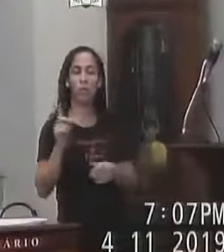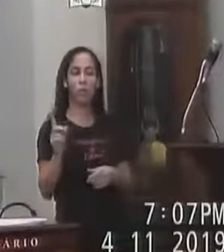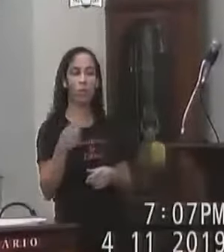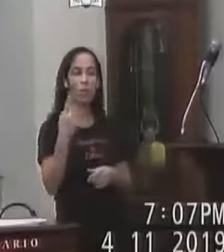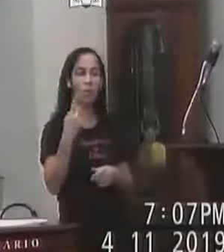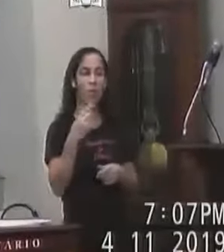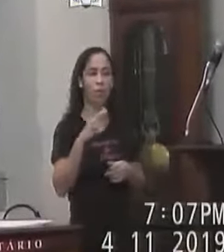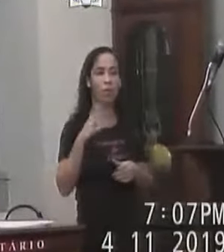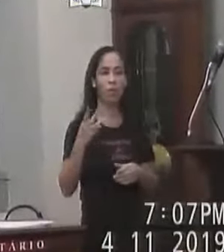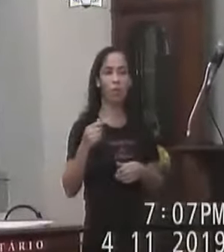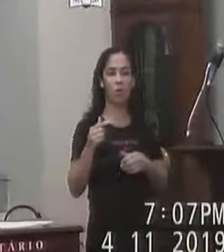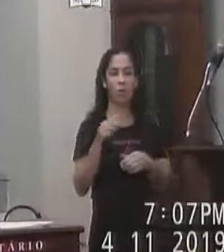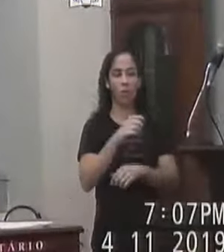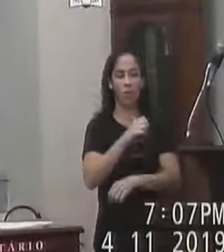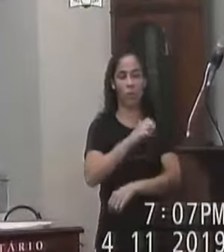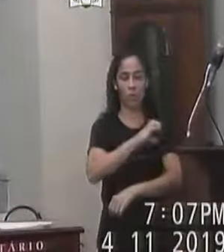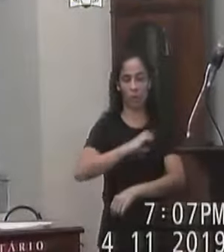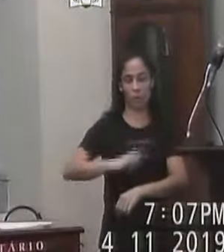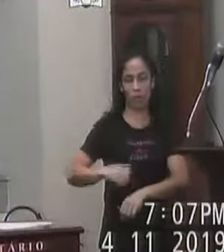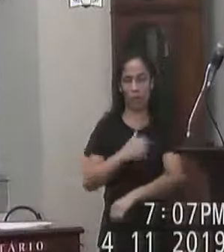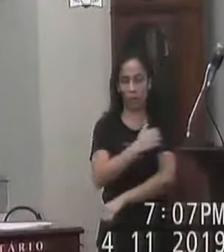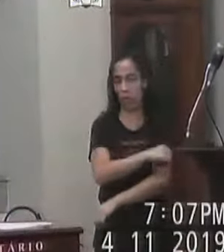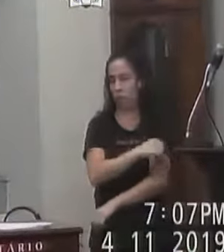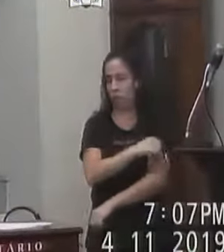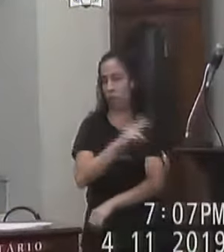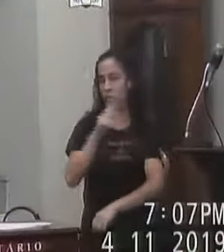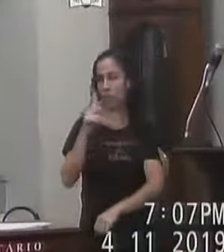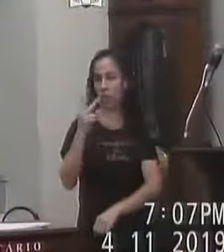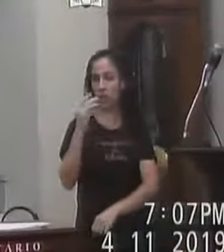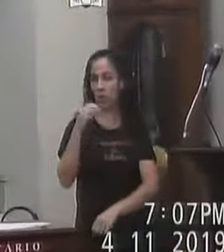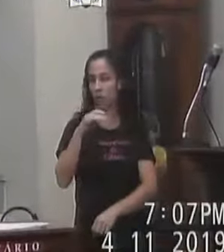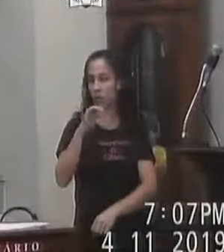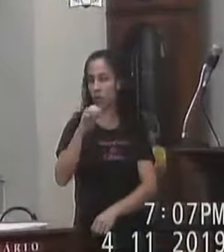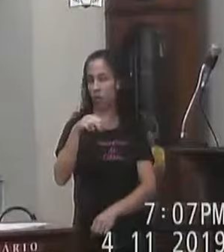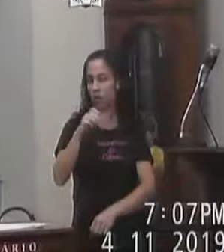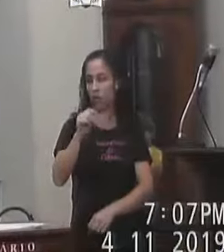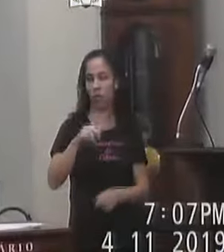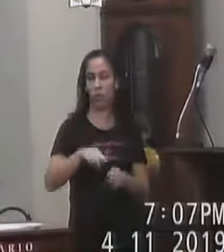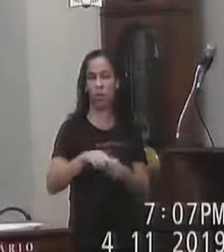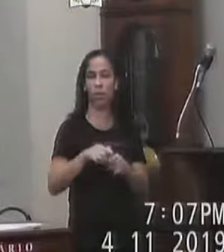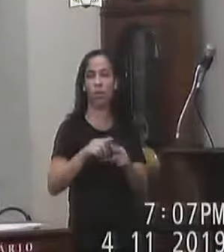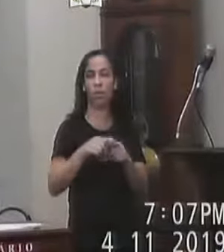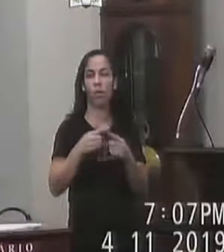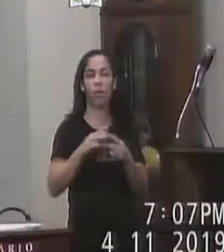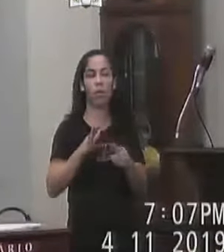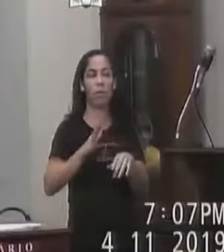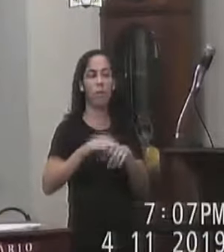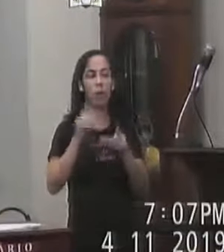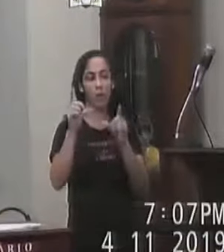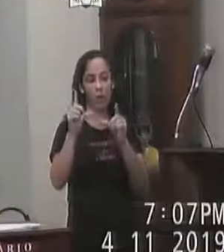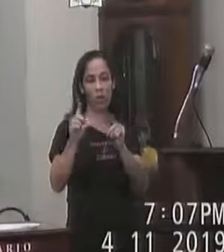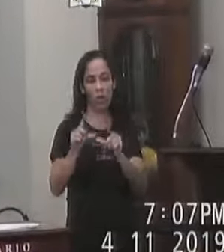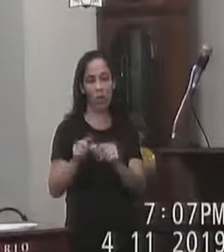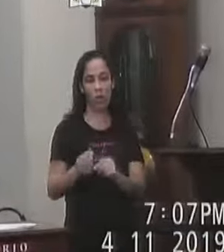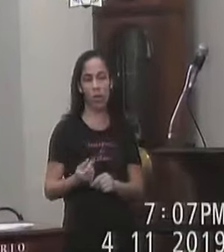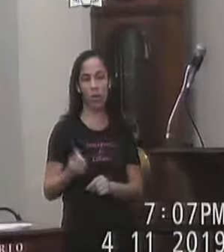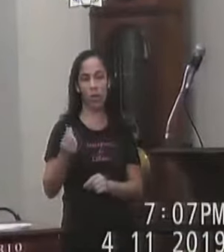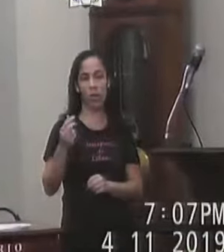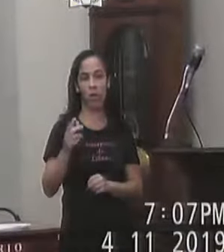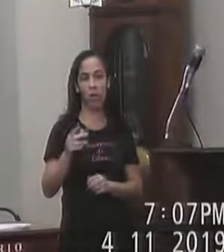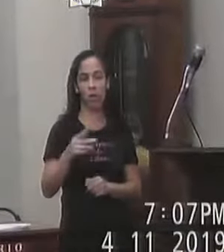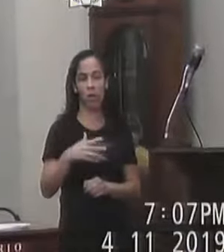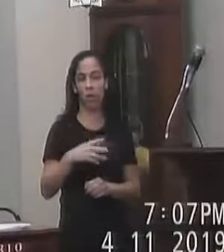única Câmara De todo o estado Do Rio de Janeiro Homenageada E pontuada Pela Câmara Que mais economizou Recursos públicos No Brasil